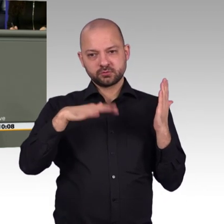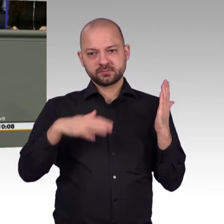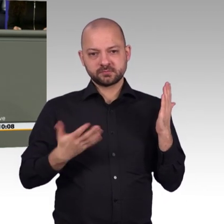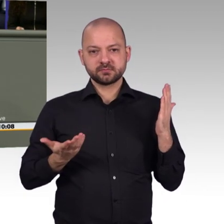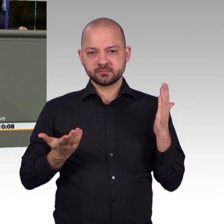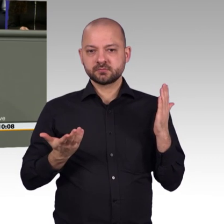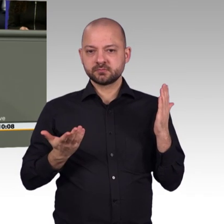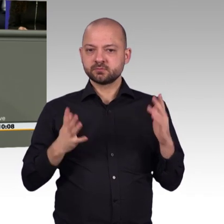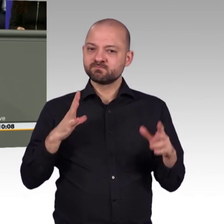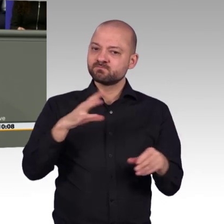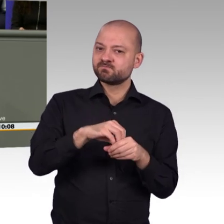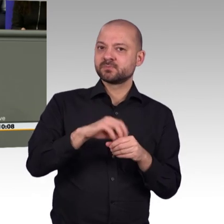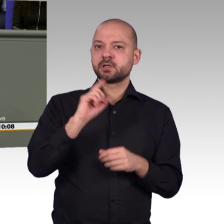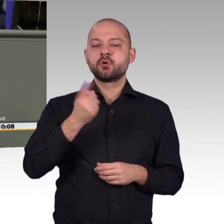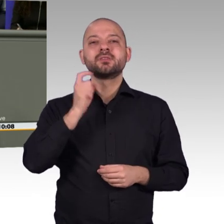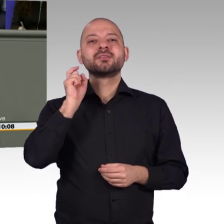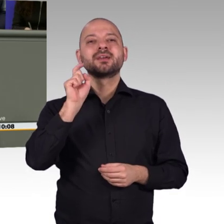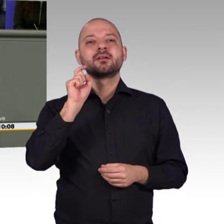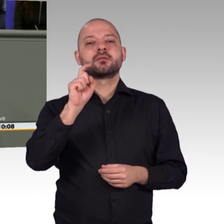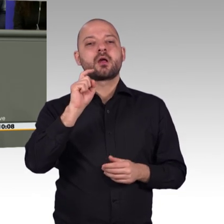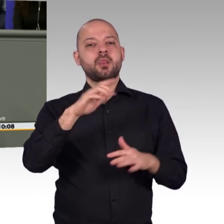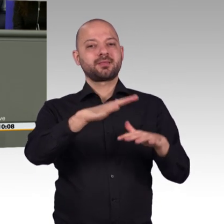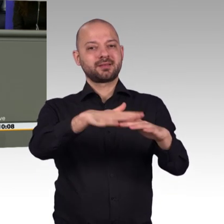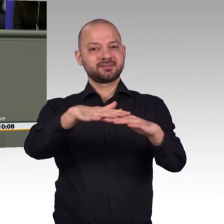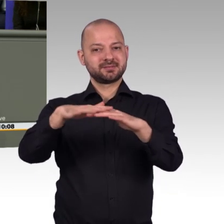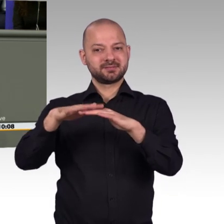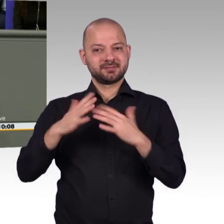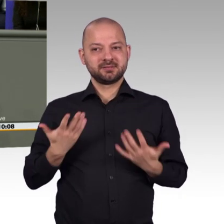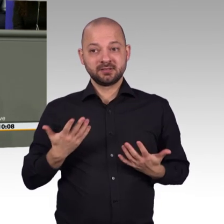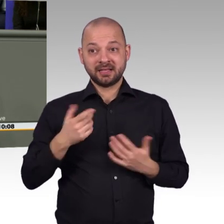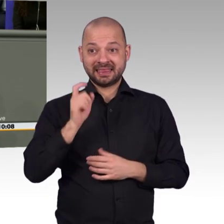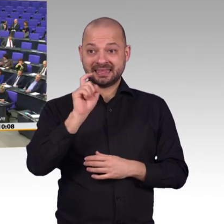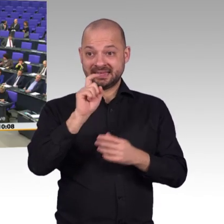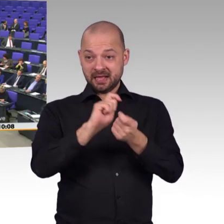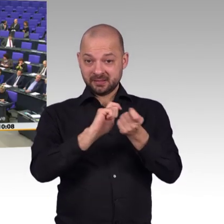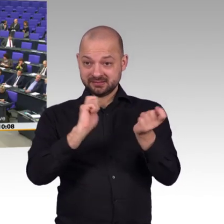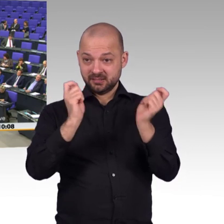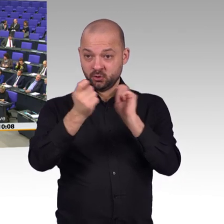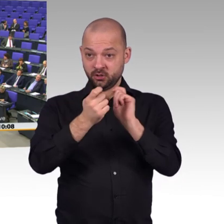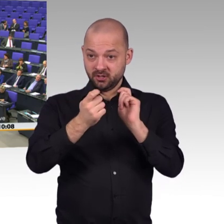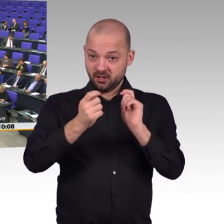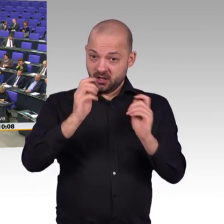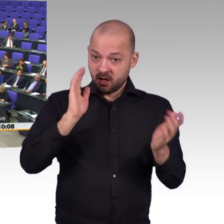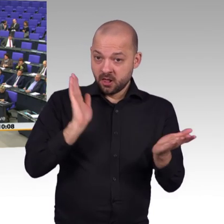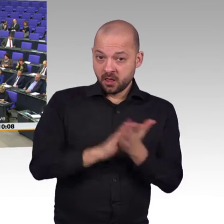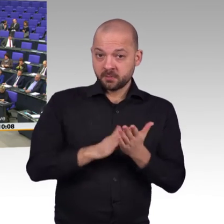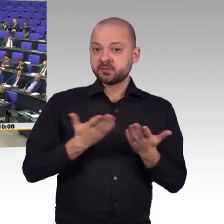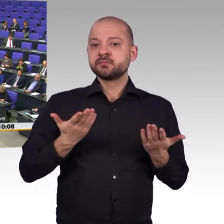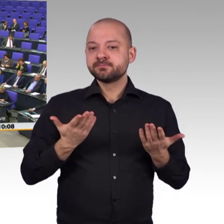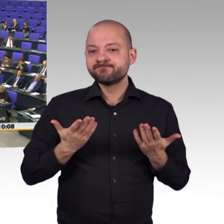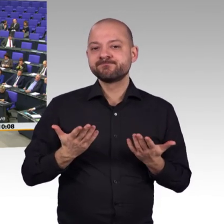Ganz einfach. Auch die kleinste Milchkanne braucht Netz. Die Mähdrescherstadt Hasewinkel liegt in meinem